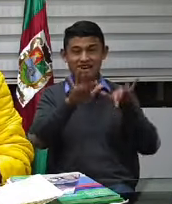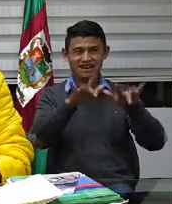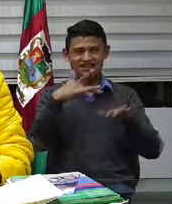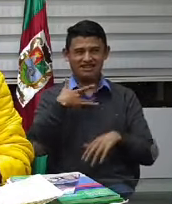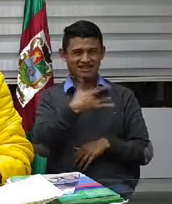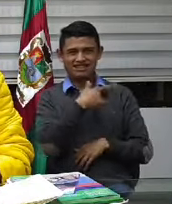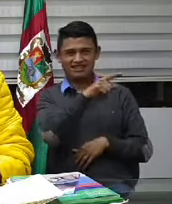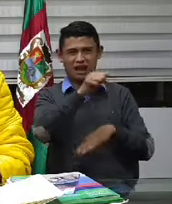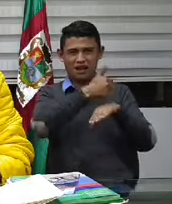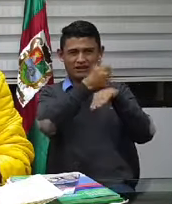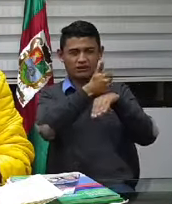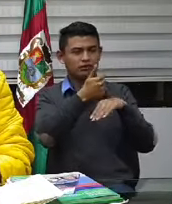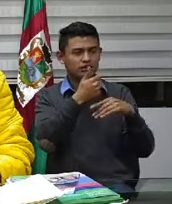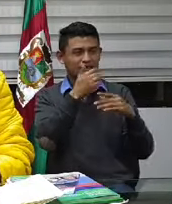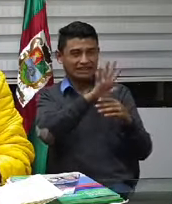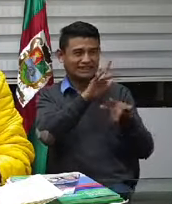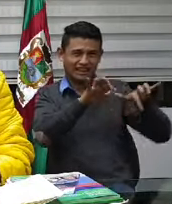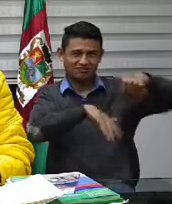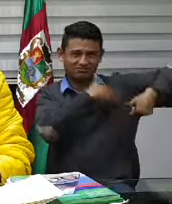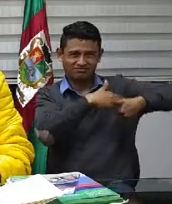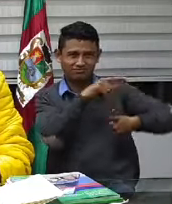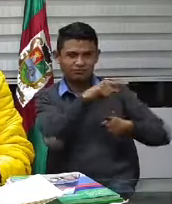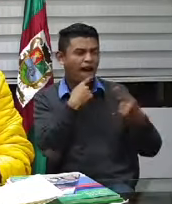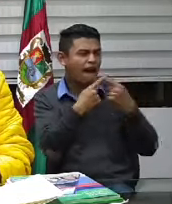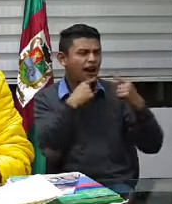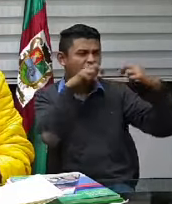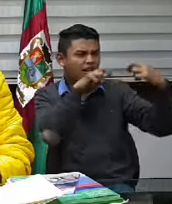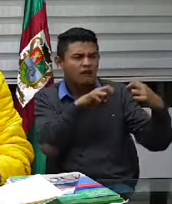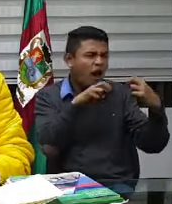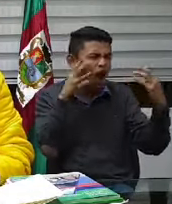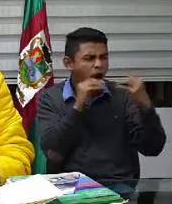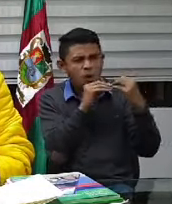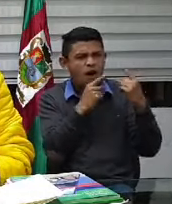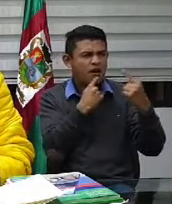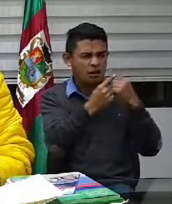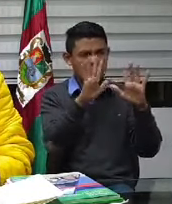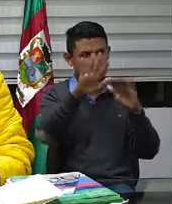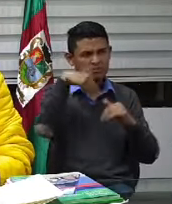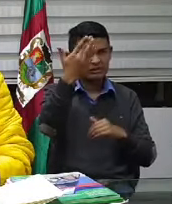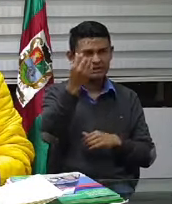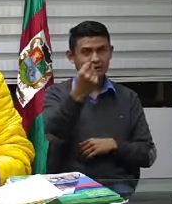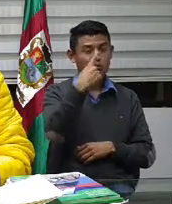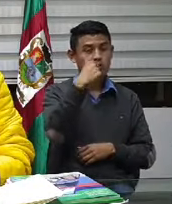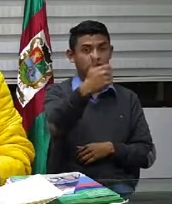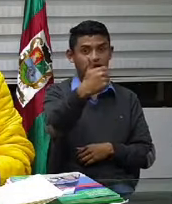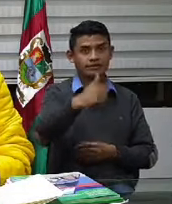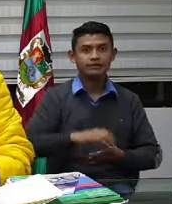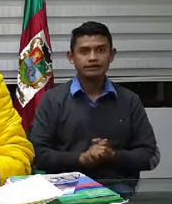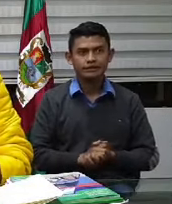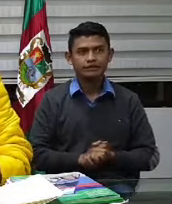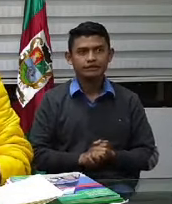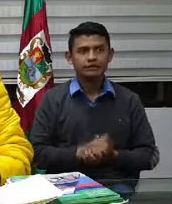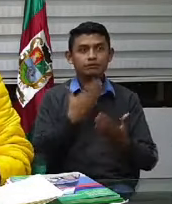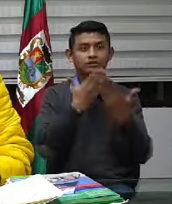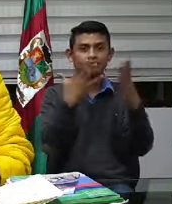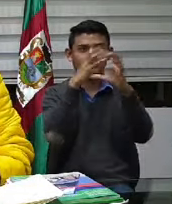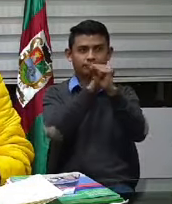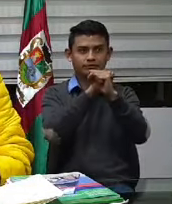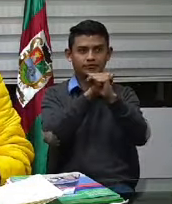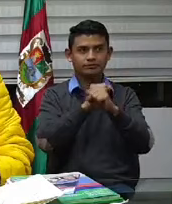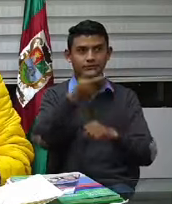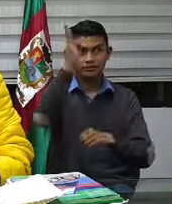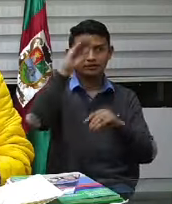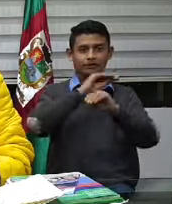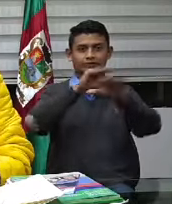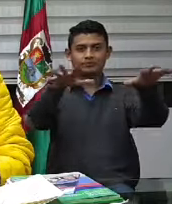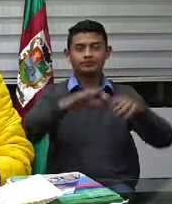comunicado en su momento pues para decirle a la comunidad bueno muchas gracias y una feliz noche para todos y que Dios los bendiga